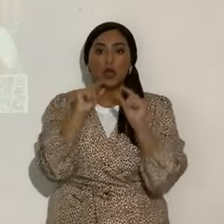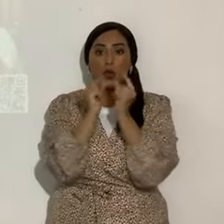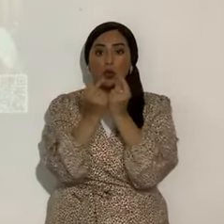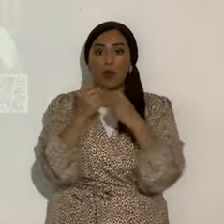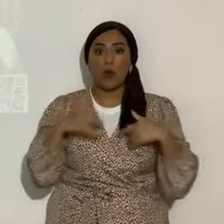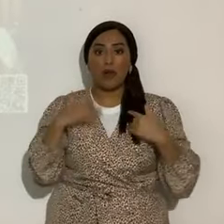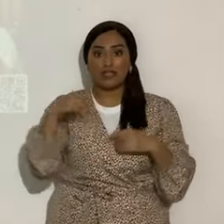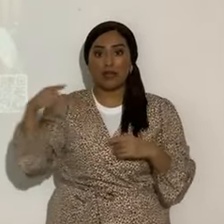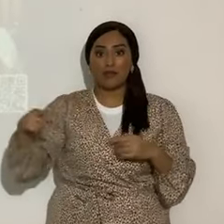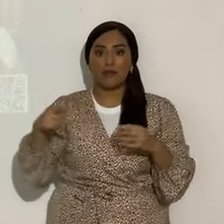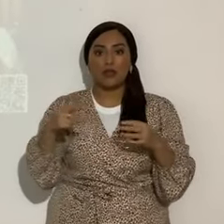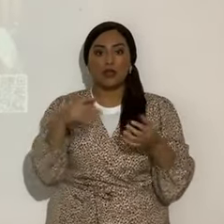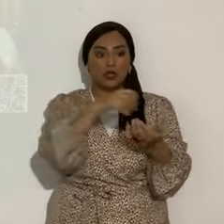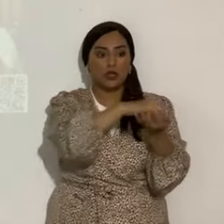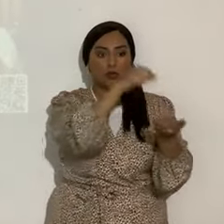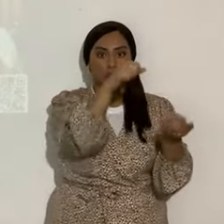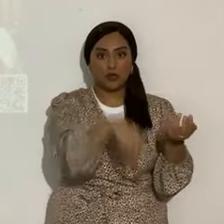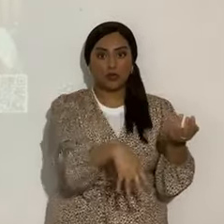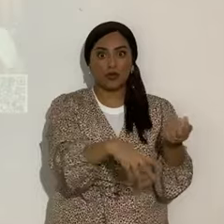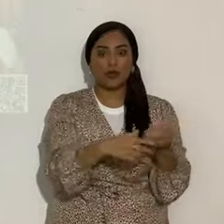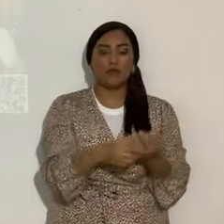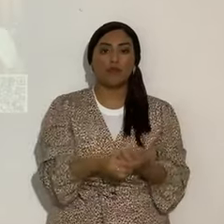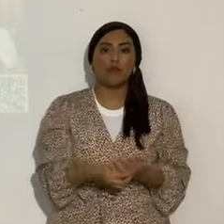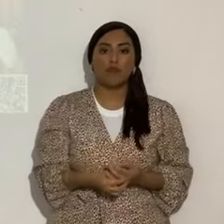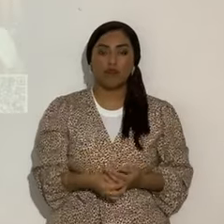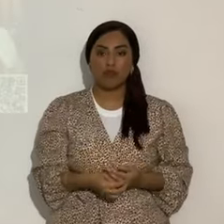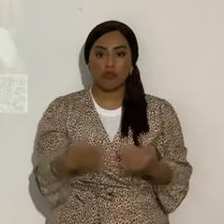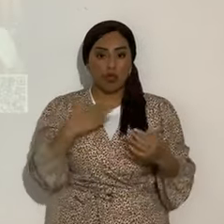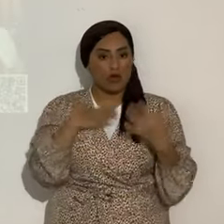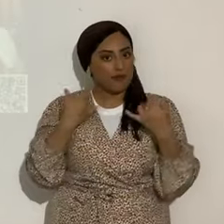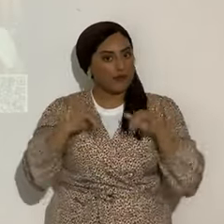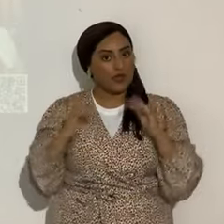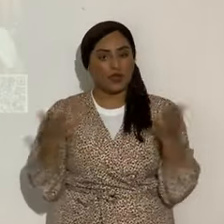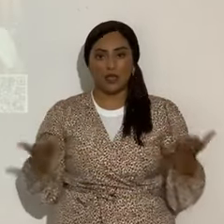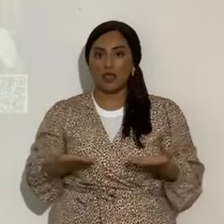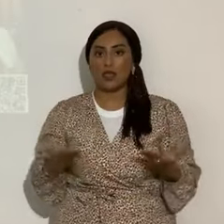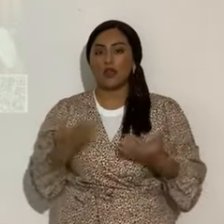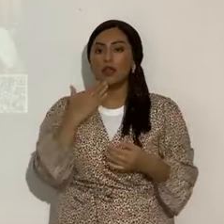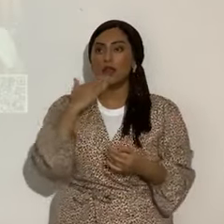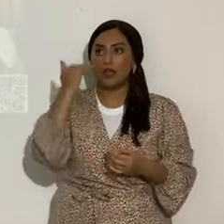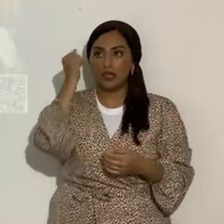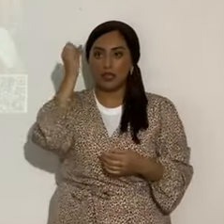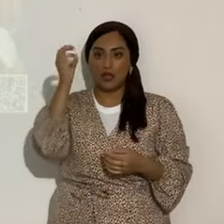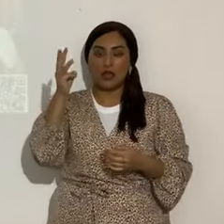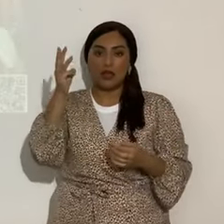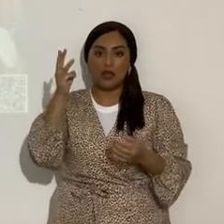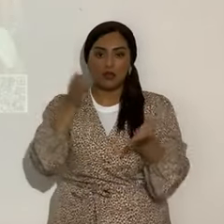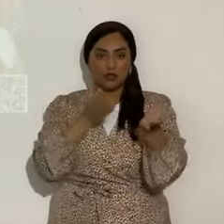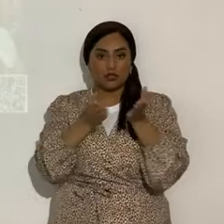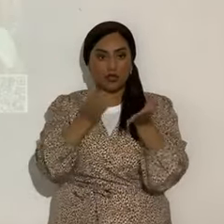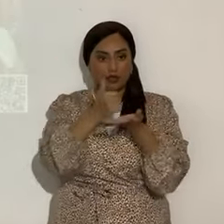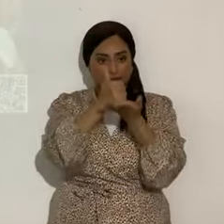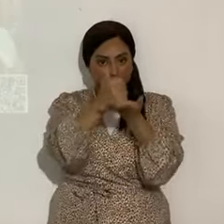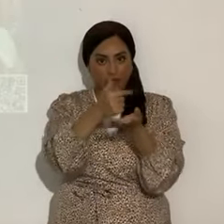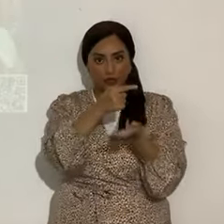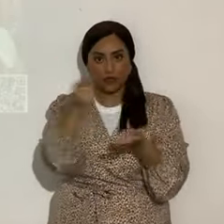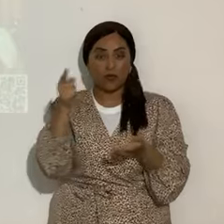Miles de almas que no se han quedado sin ministración. Aquí estoy. Aleluya, para servirles, amados, aquí en Agayó de la Keilah. Ayer estuve